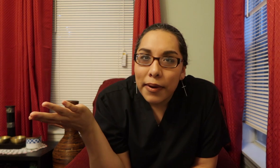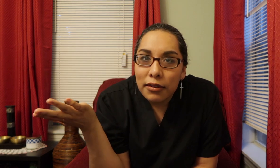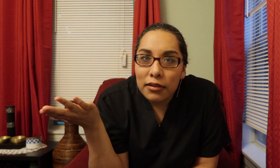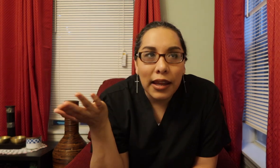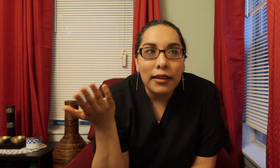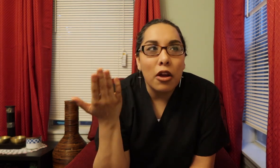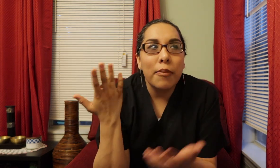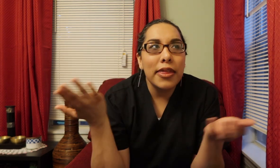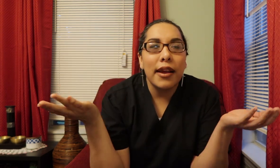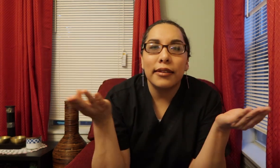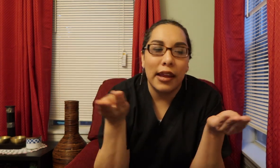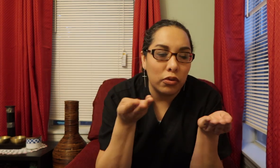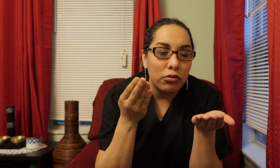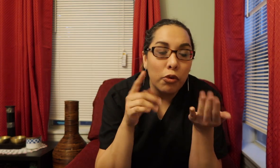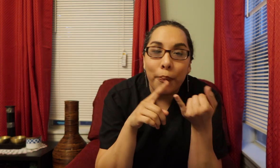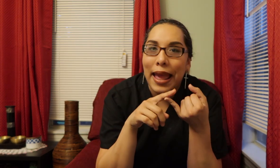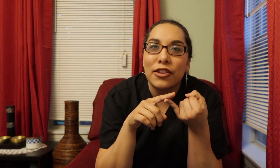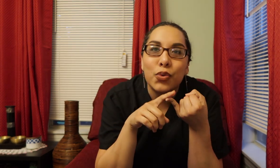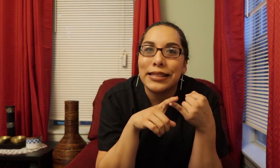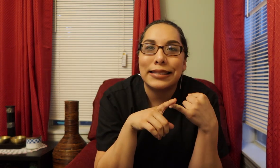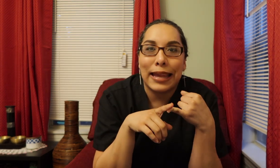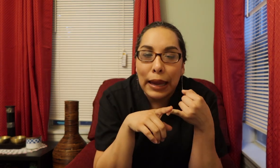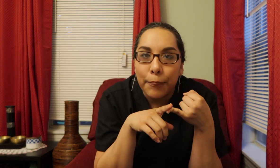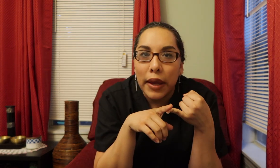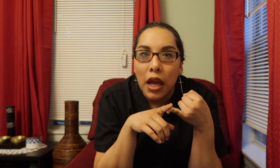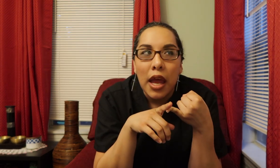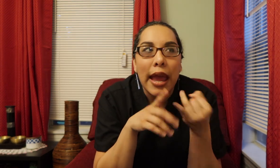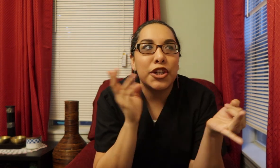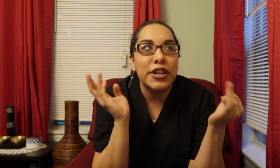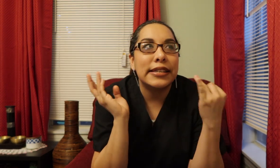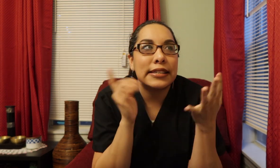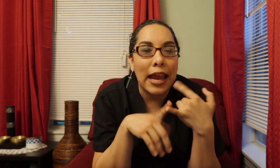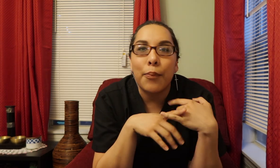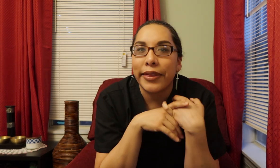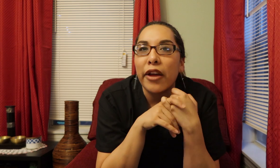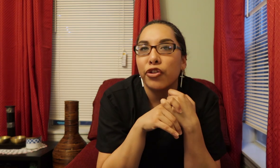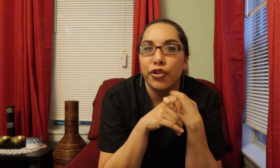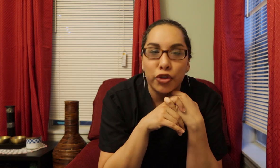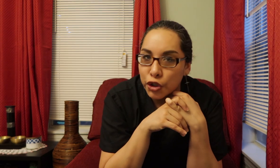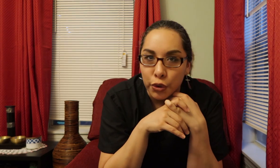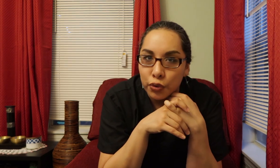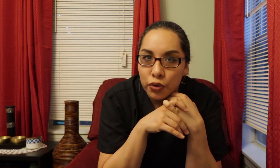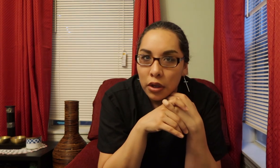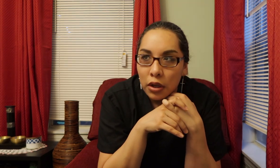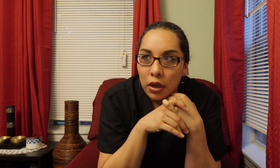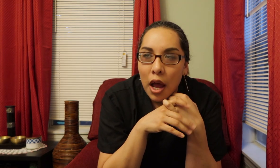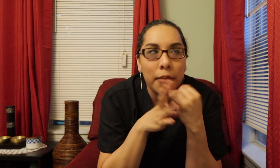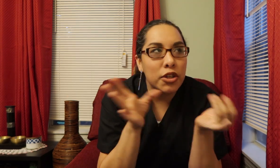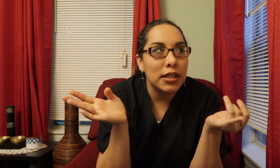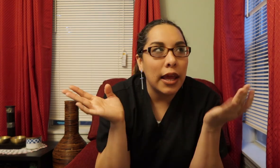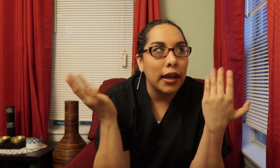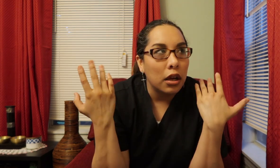zapatos Dije No me digas Que hizo un plan To escape And she escaped Without no shoes I'm just like